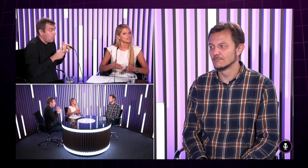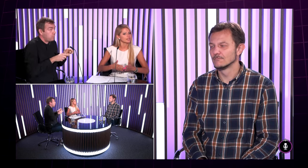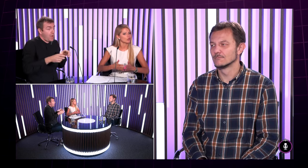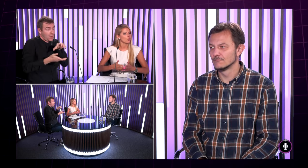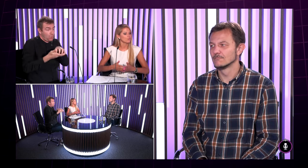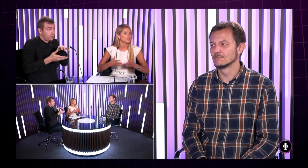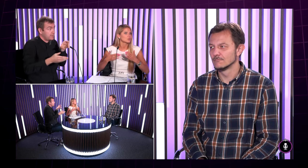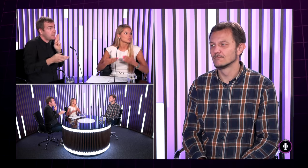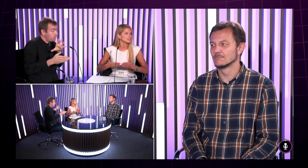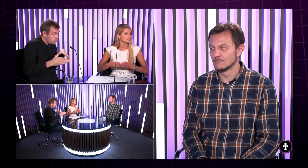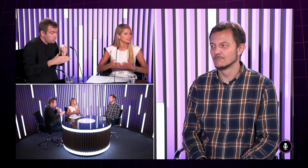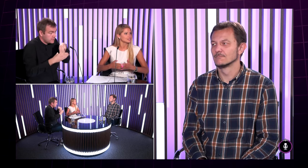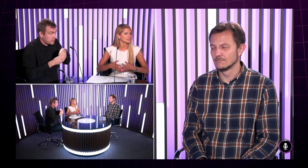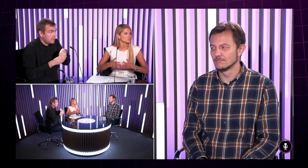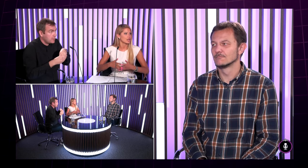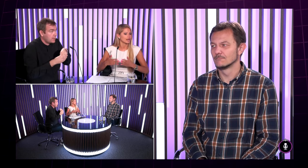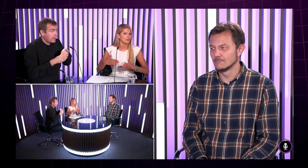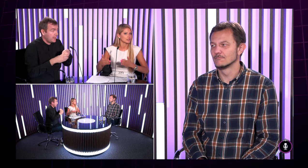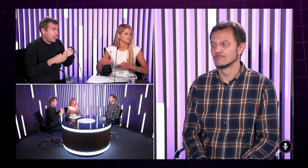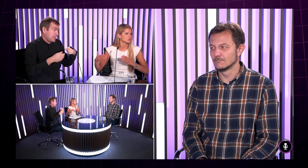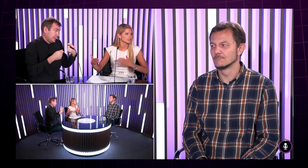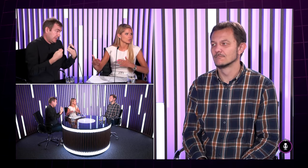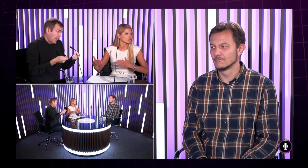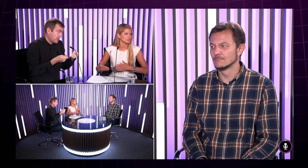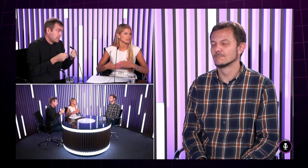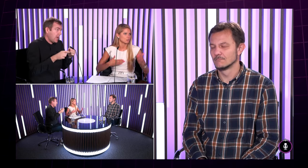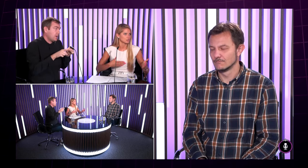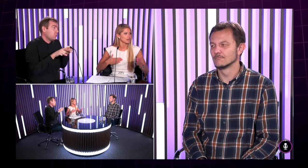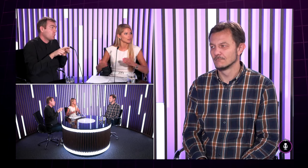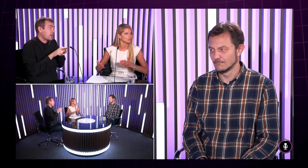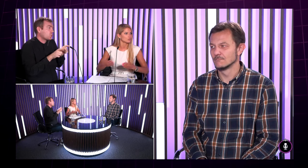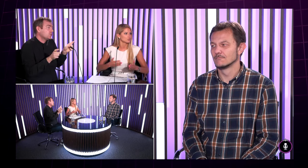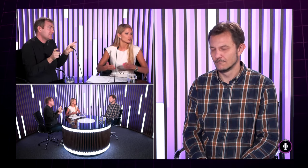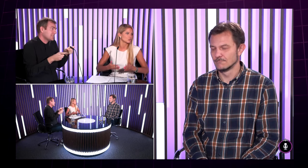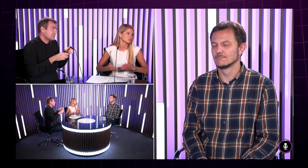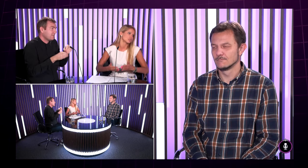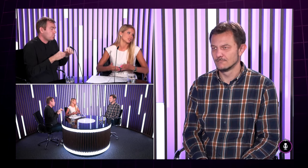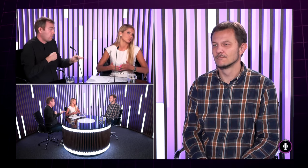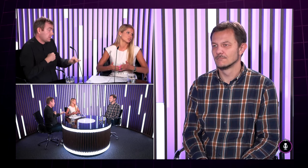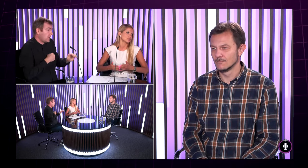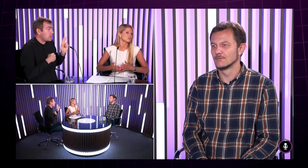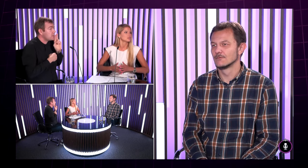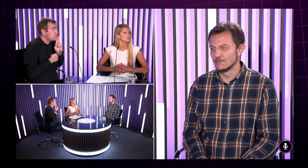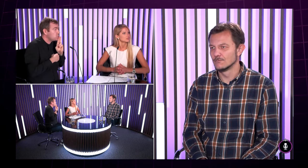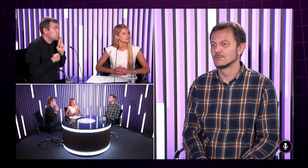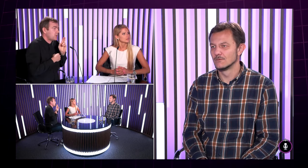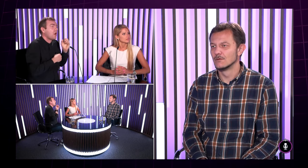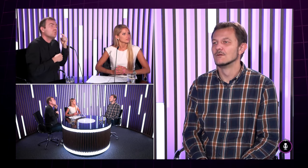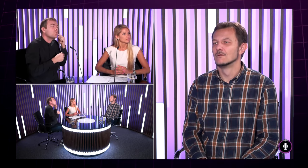robiť a či sa dá nejako ovplyvniť alebo zistiť, aká je predispozícia toho, že to dieťa bude alebo nebude sluchovosť nevyhodnené.